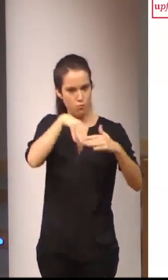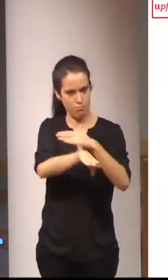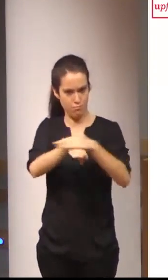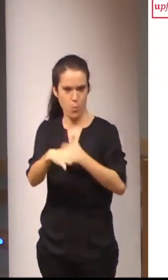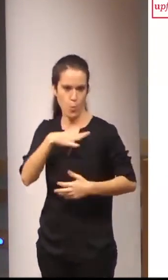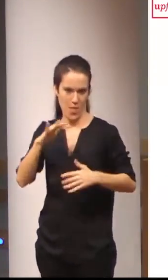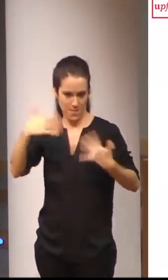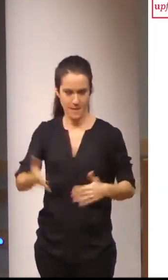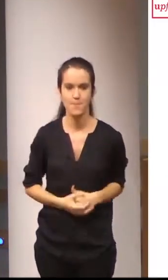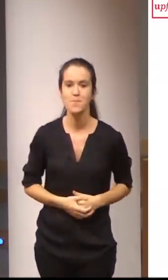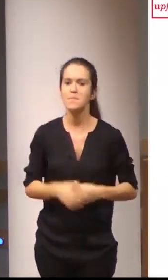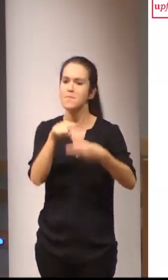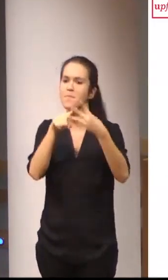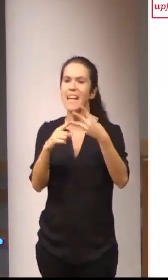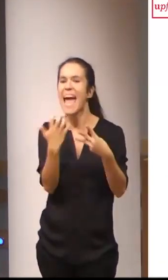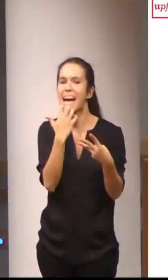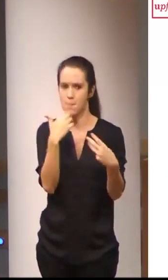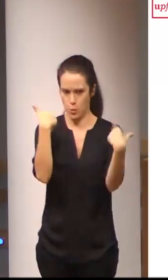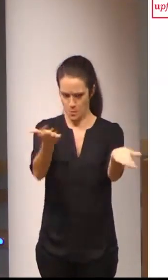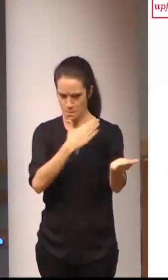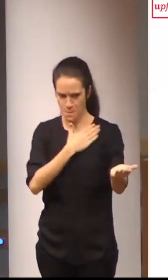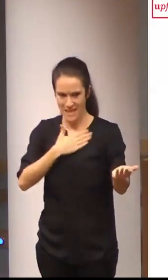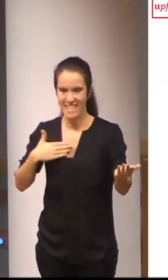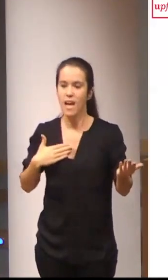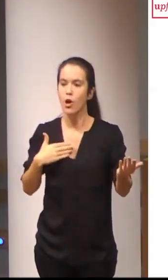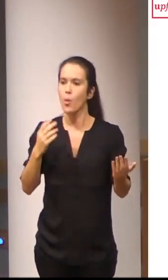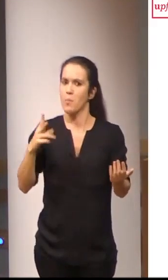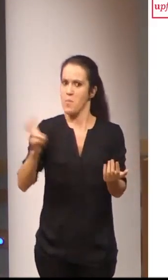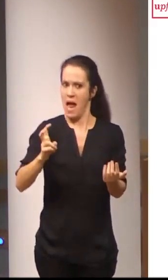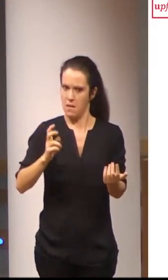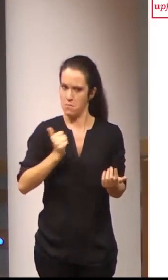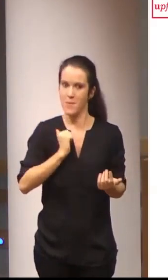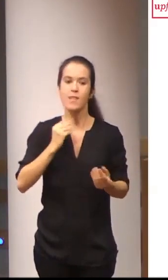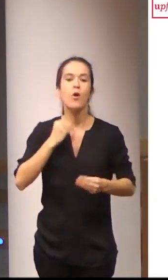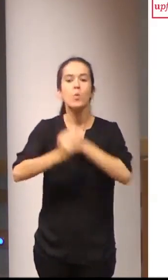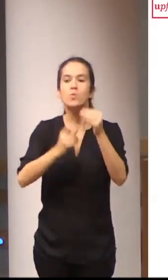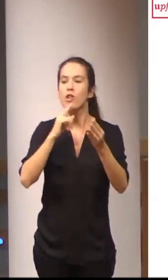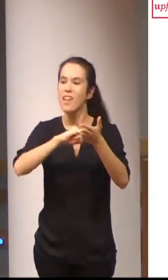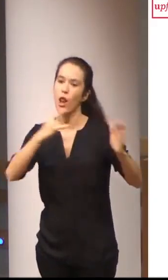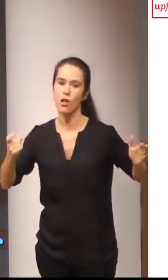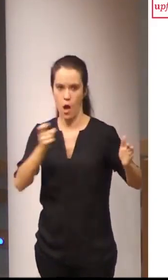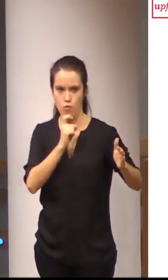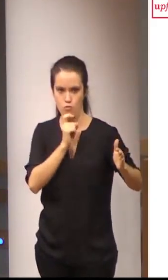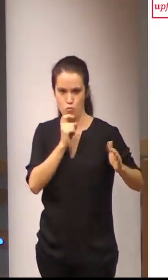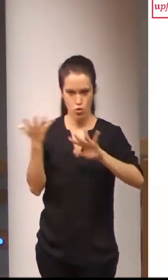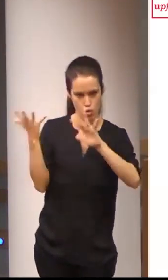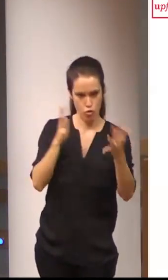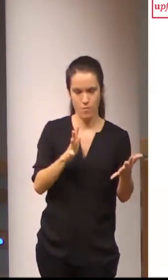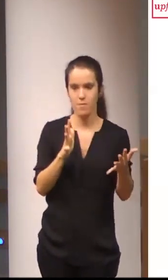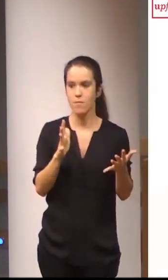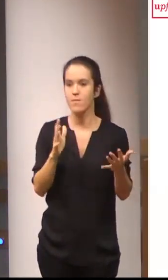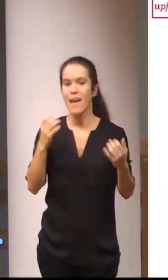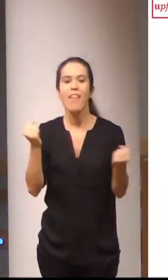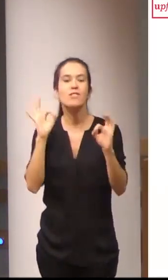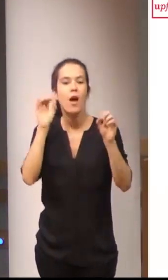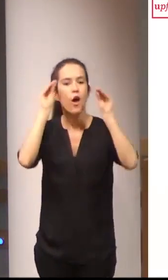tres ejemplos muy rápidos sobre el uso de las tecnologías en acciones